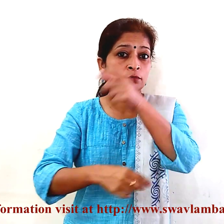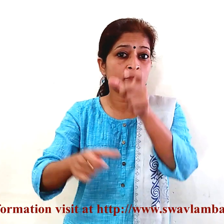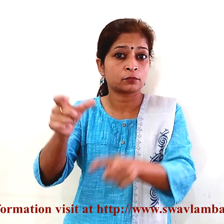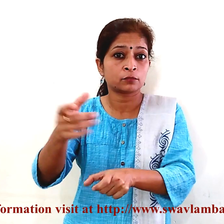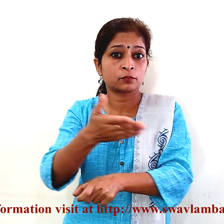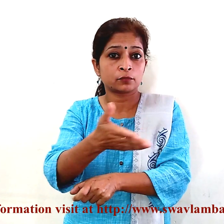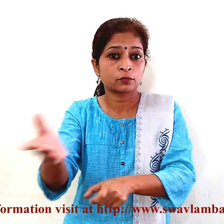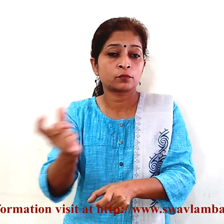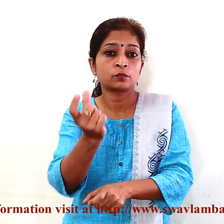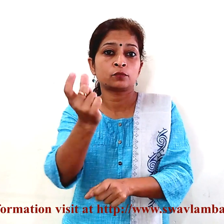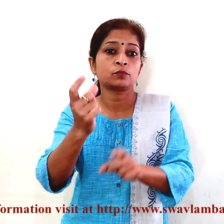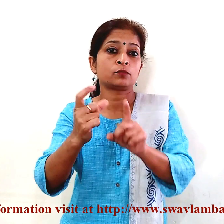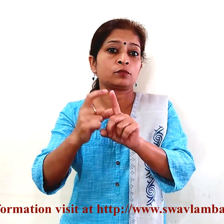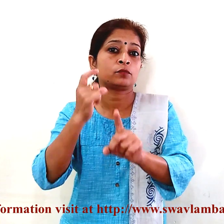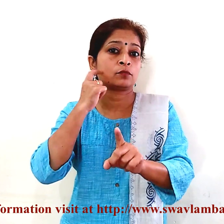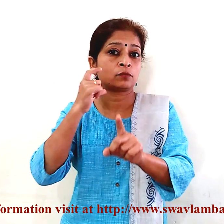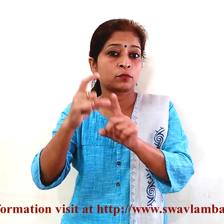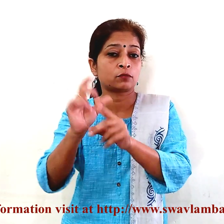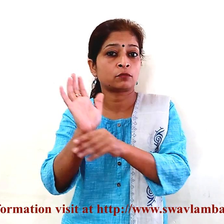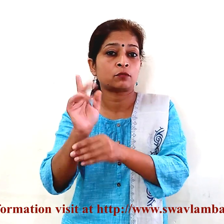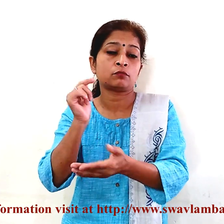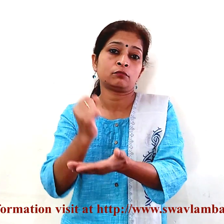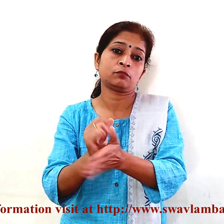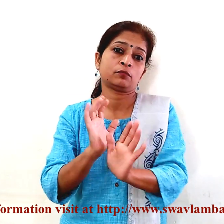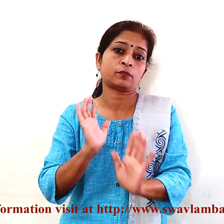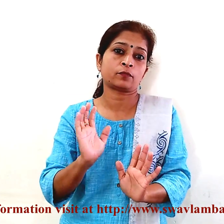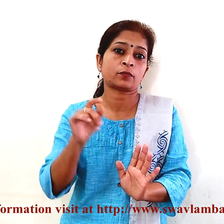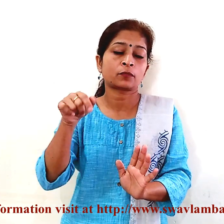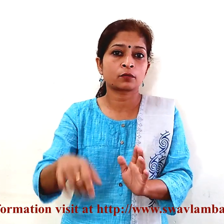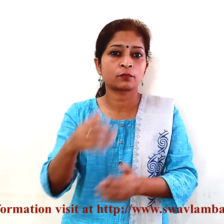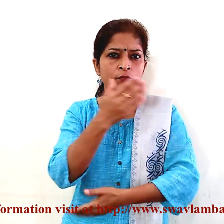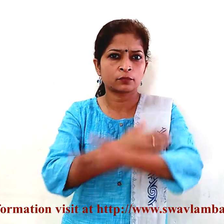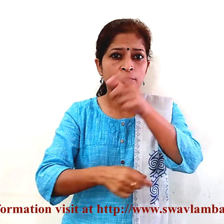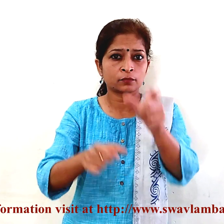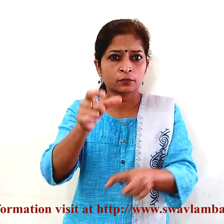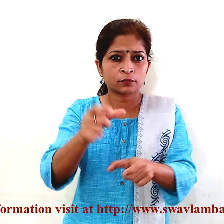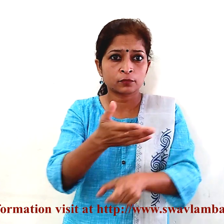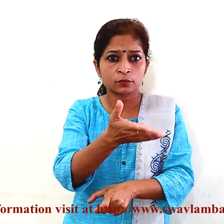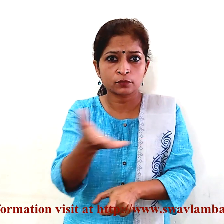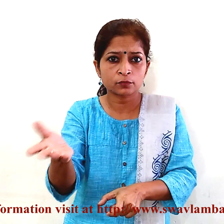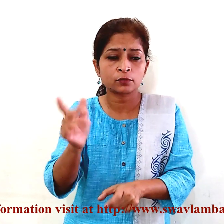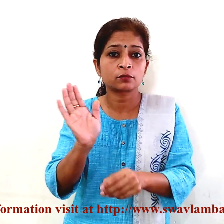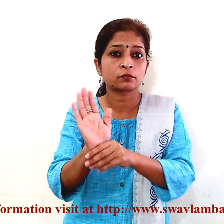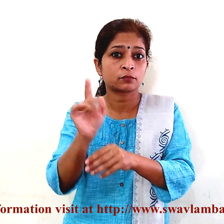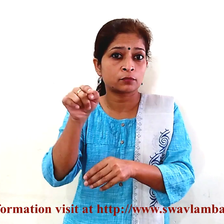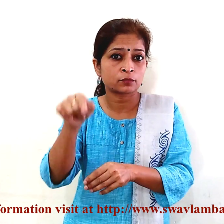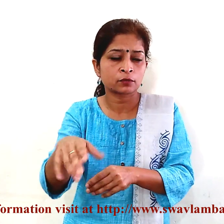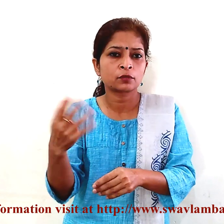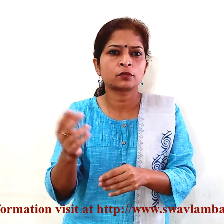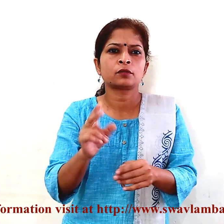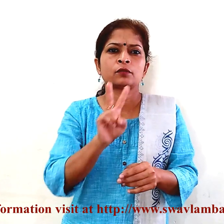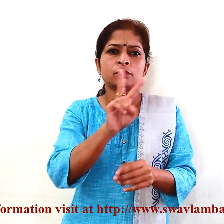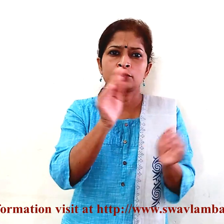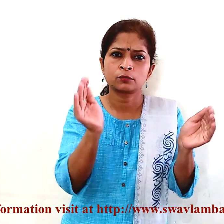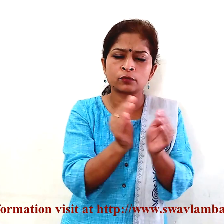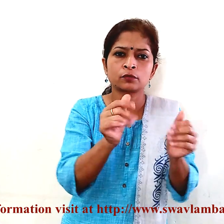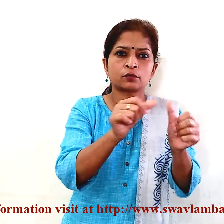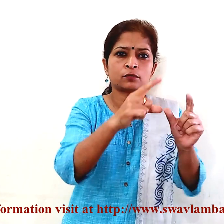यूनिक ID Card होना जरूरी है दिव्यांग जन इस ID Card के लिए पंजिकरन ग्राम पंचायत के अटल सेवा केंद्र या